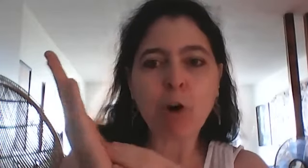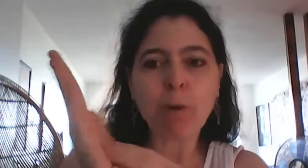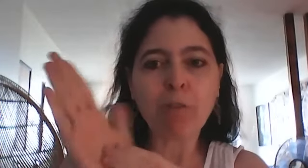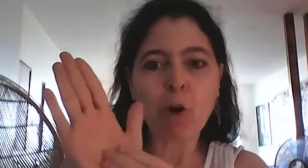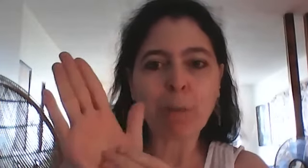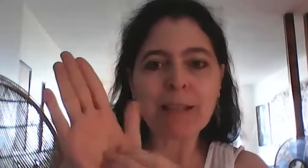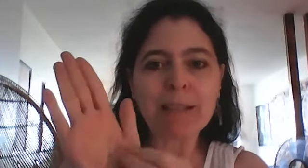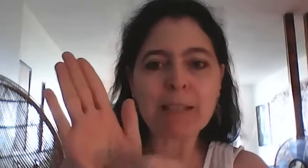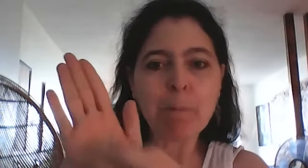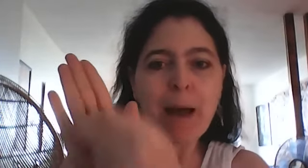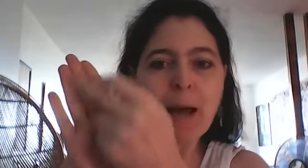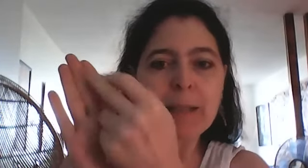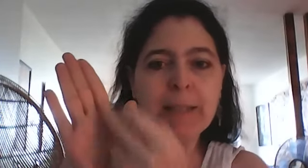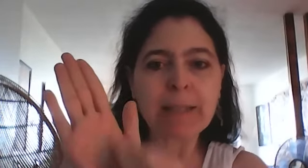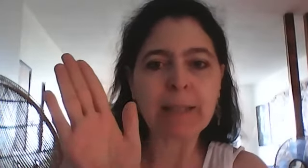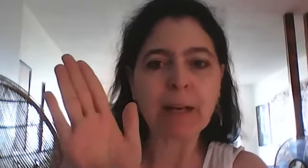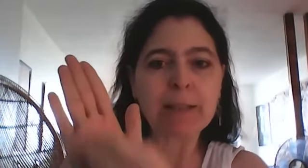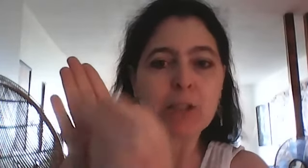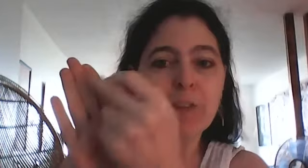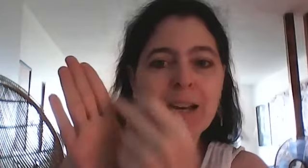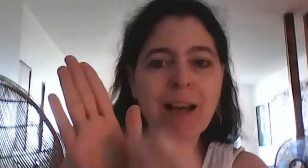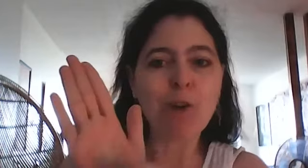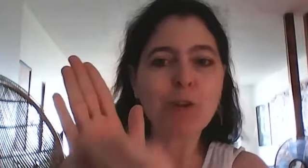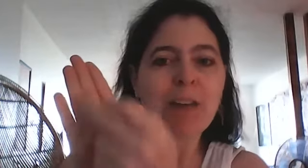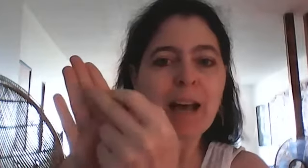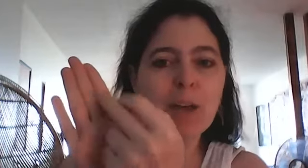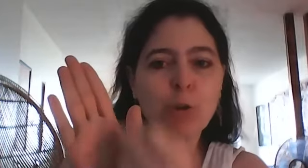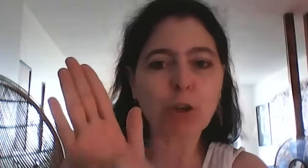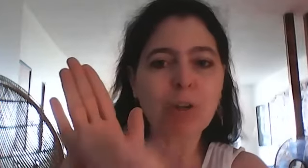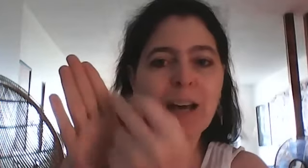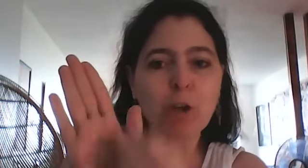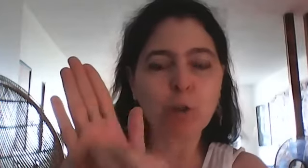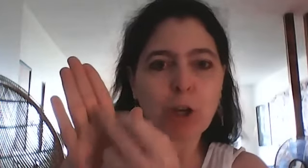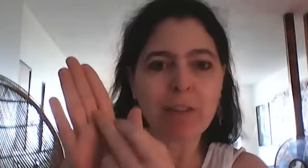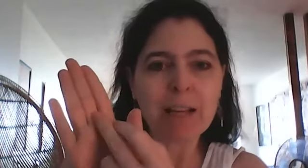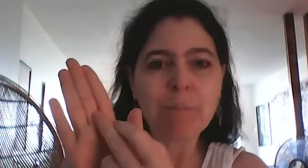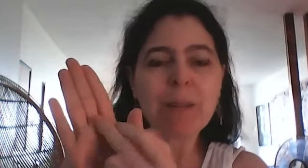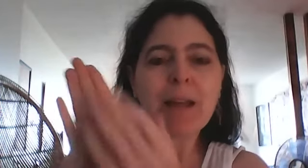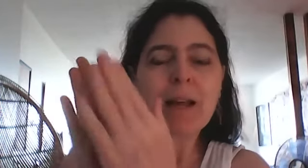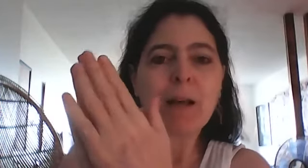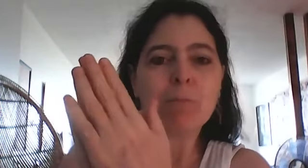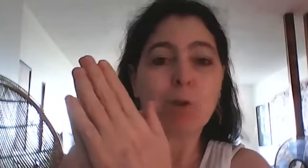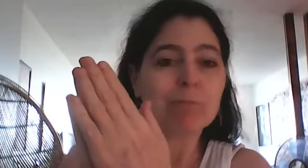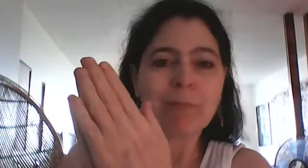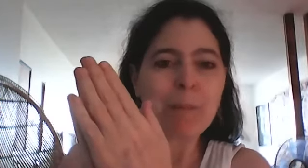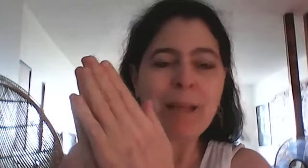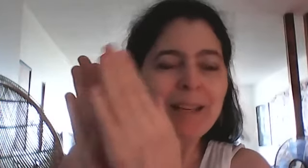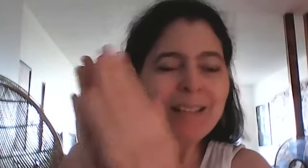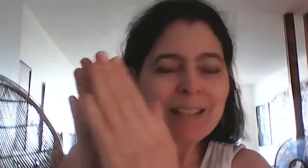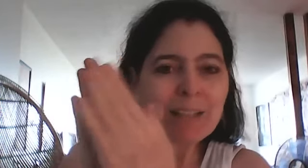vont représenter ça par des ovales un ovale un autre ovale un autre ovale bon mais l'idée c'est